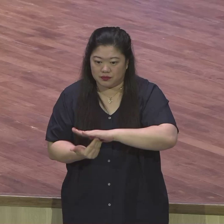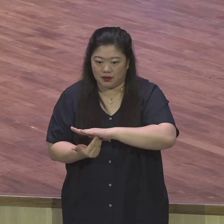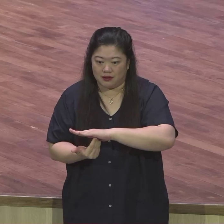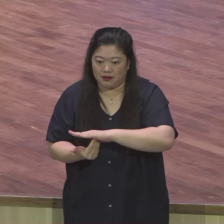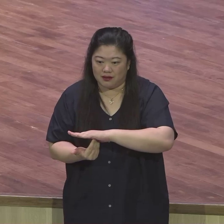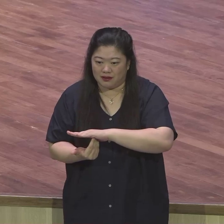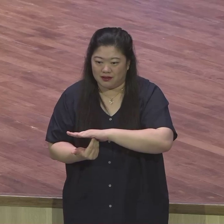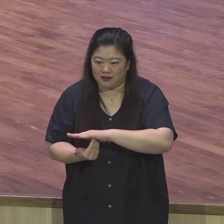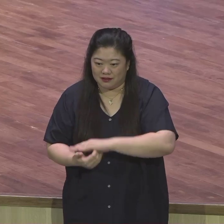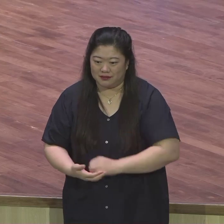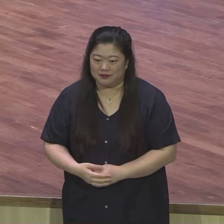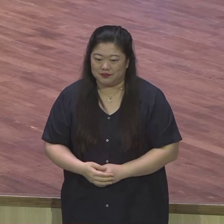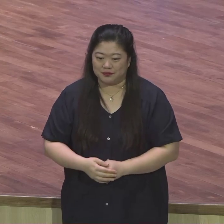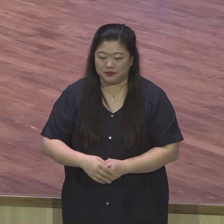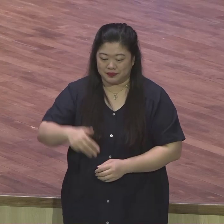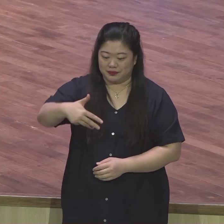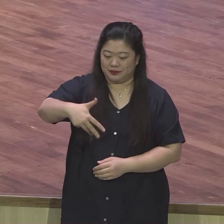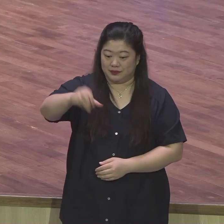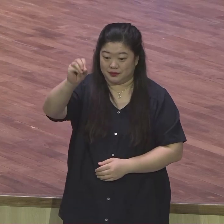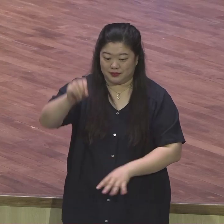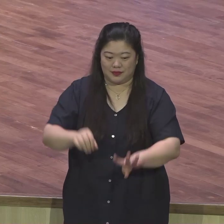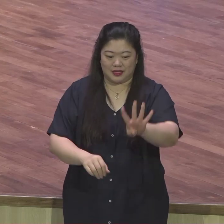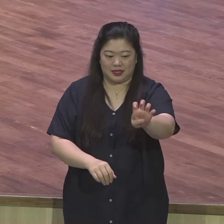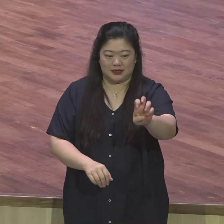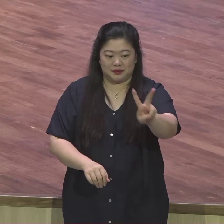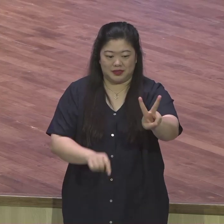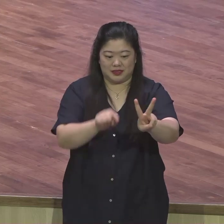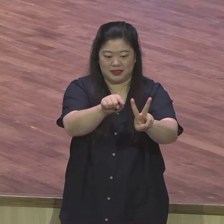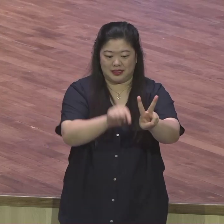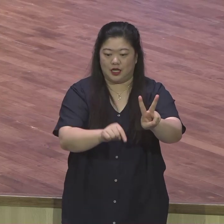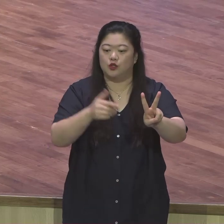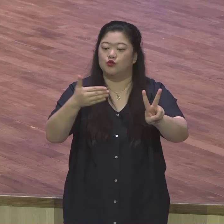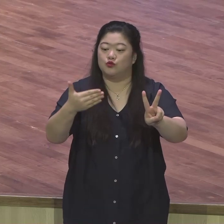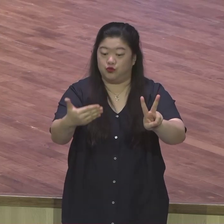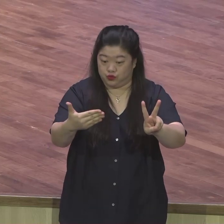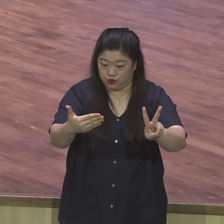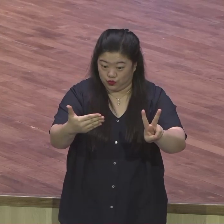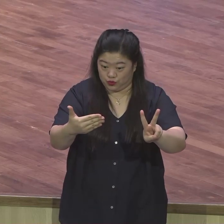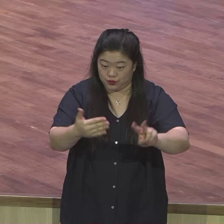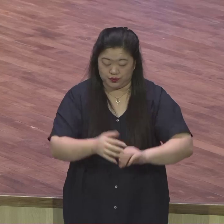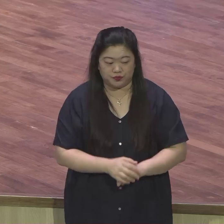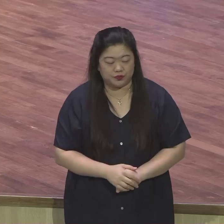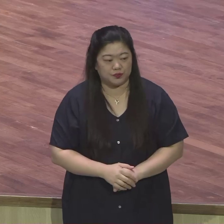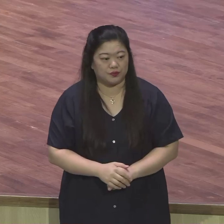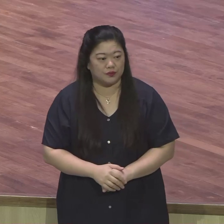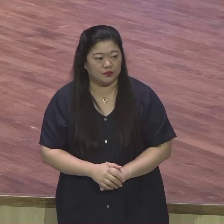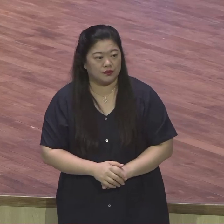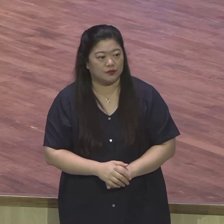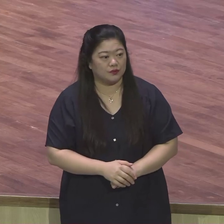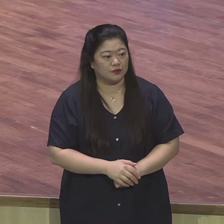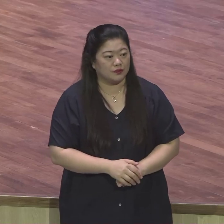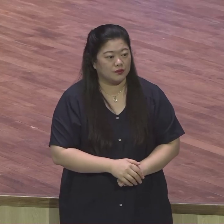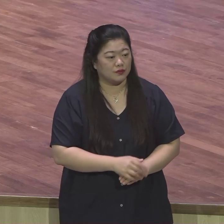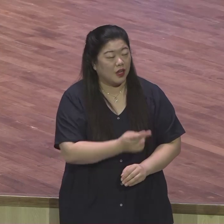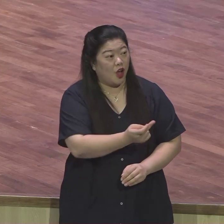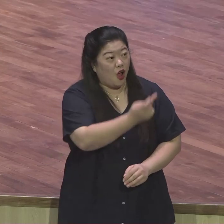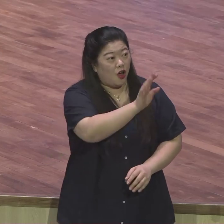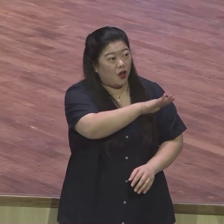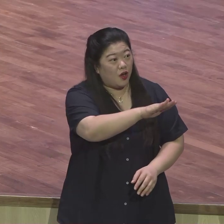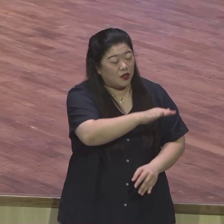42장 구절에 보면 요섭이 그들에게 대하여 꿈, 꿈을 생각하고 그냥 그 모습을